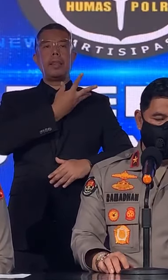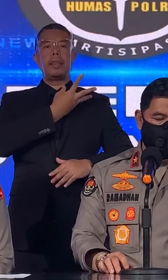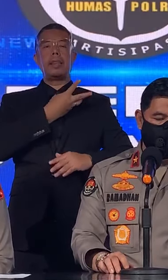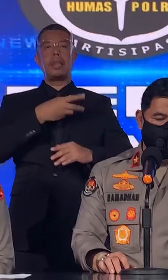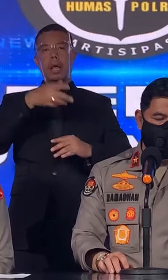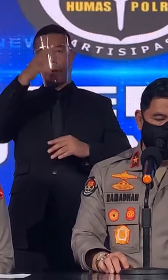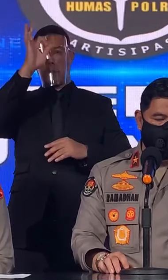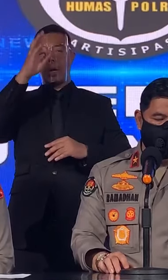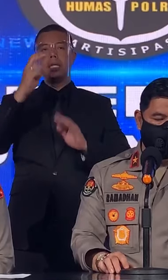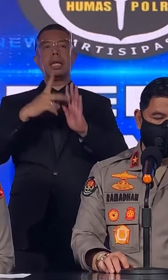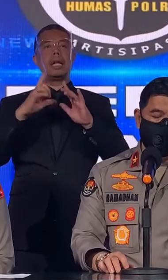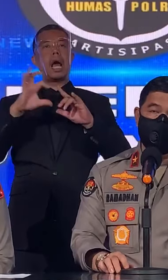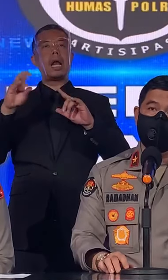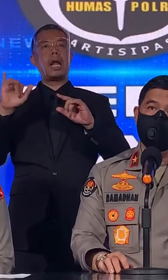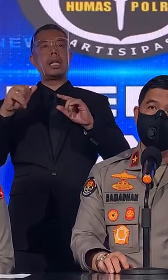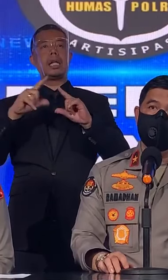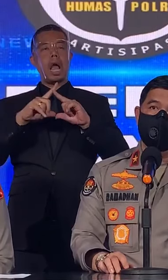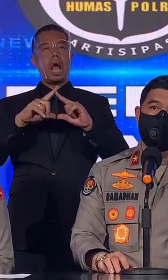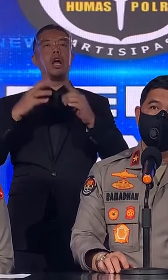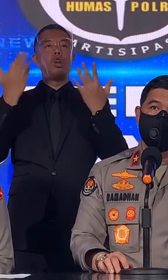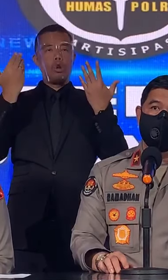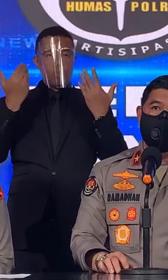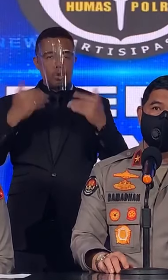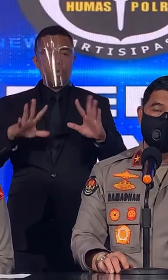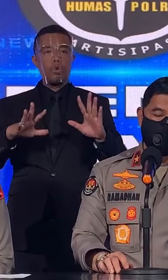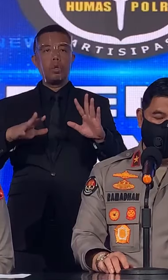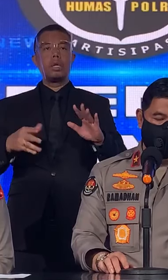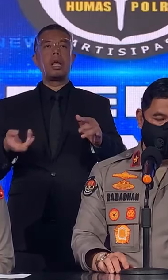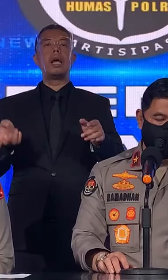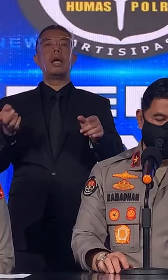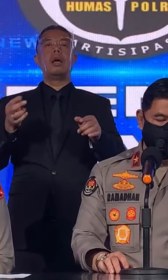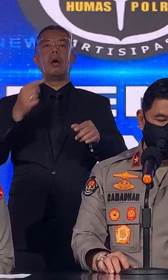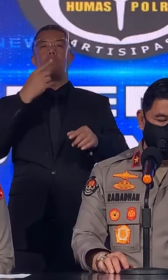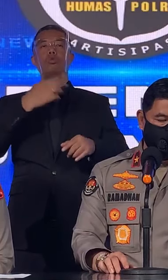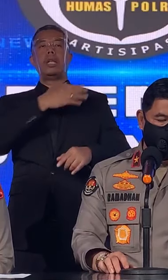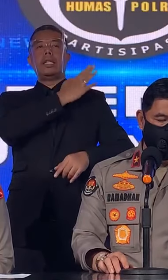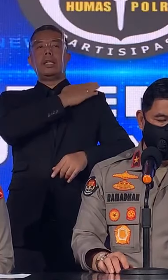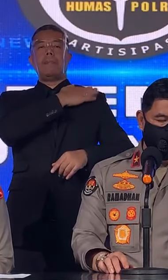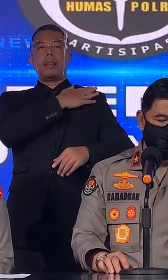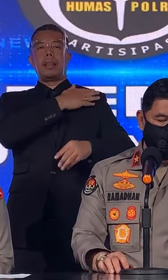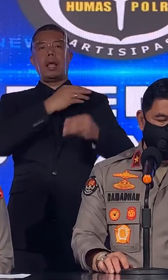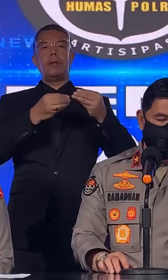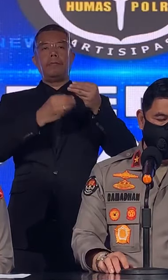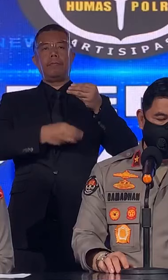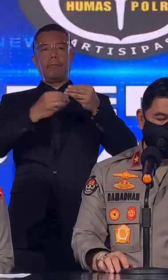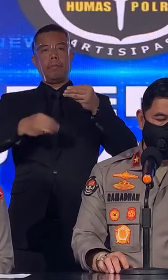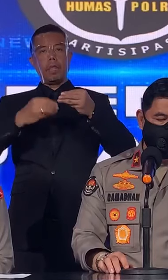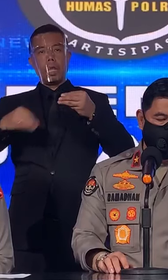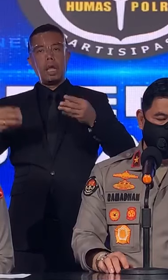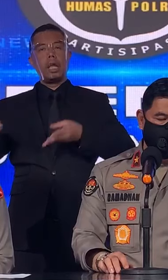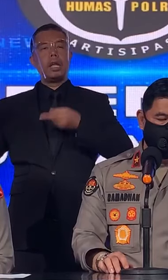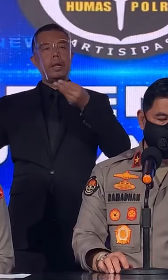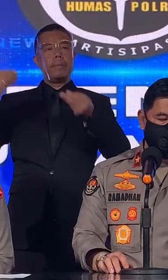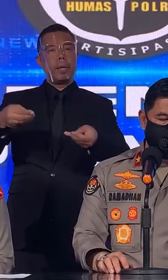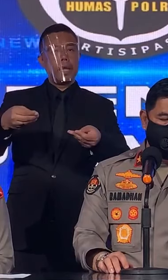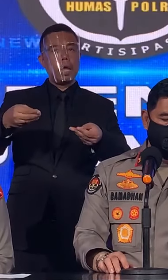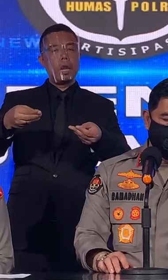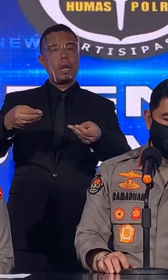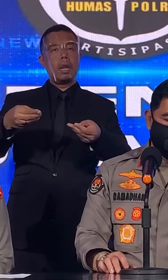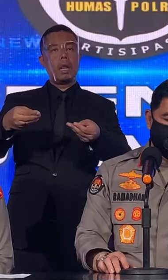bayangkara Naralia, dan telah memangku jabatan struktural yang dipersyaratkan